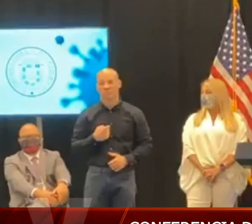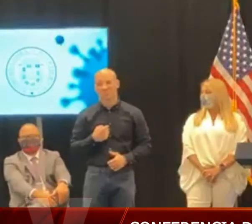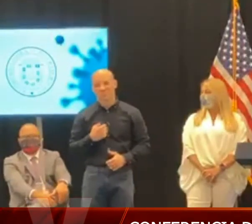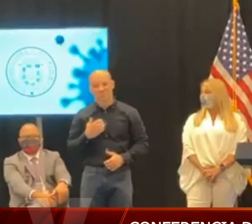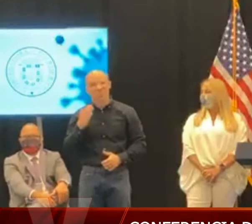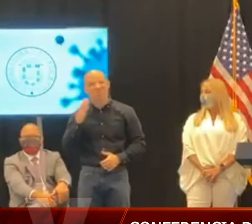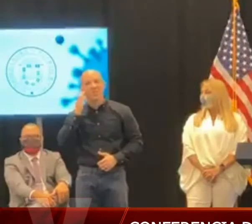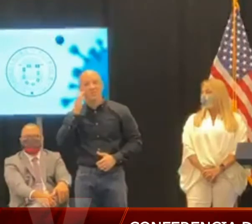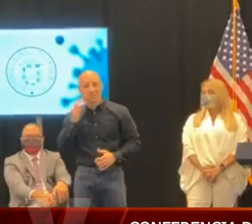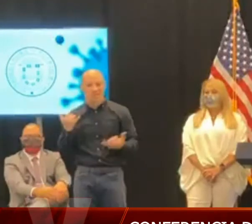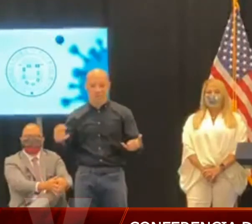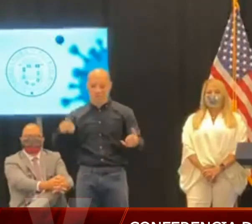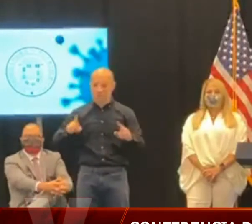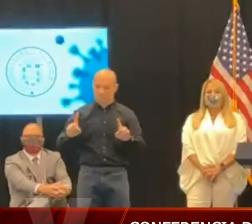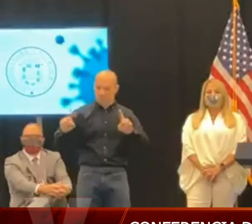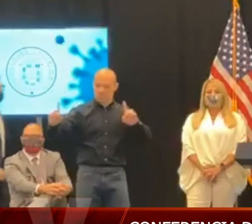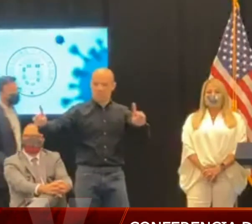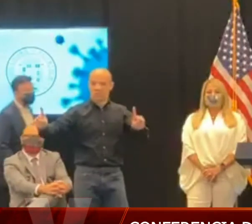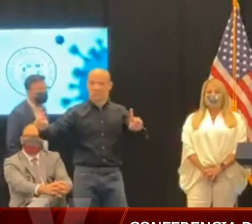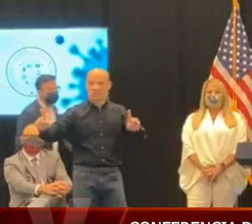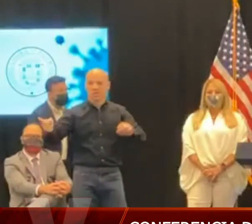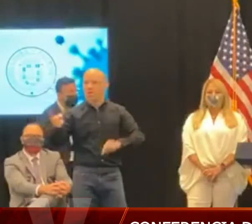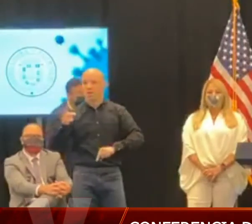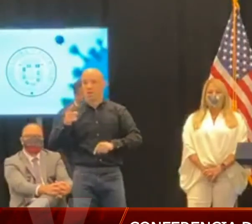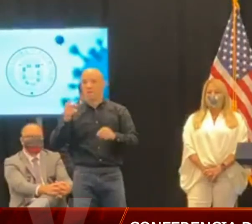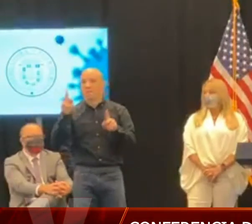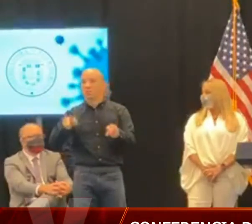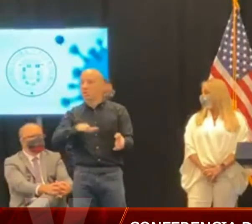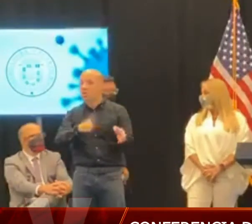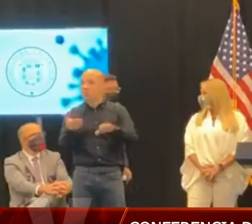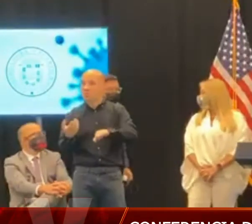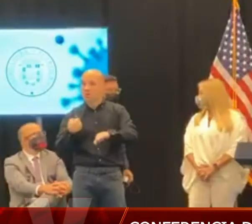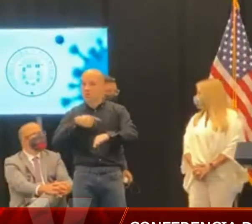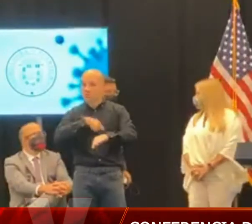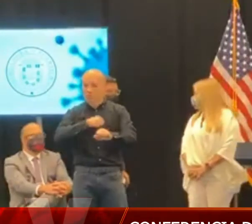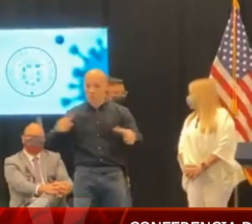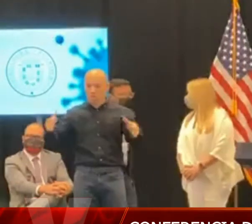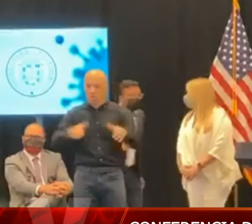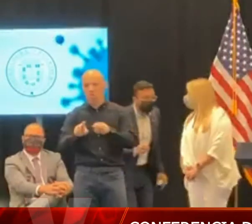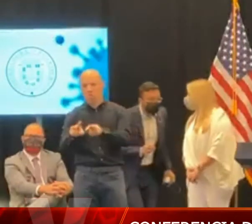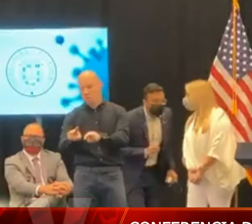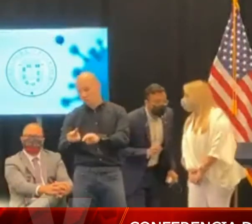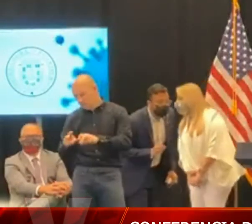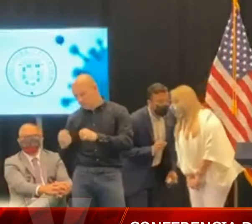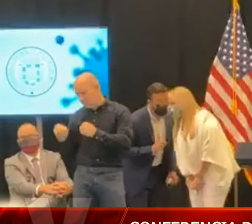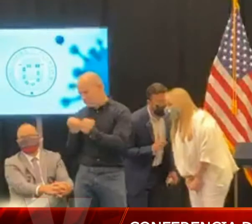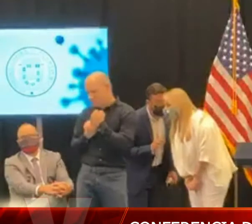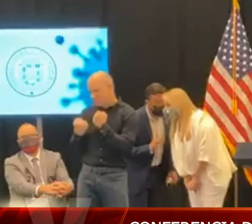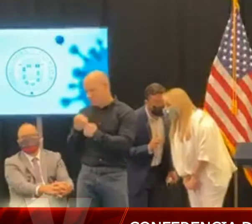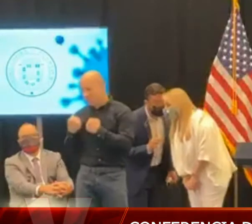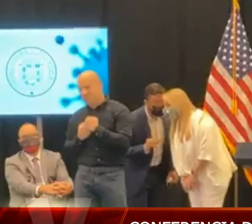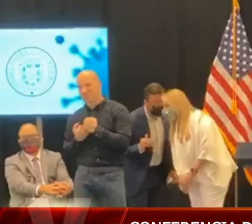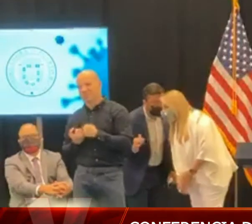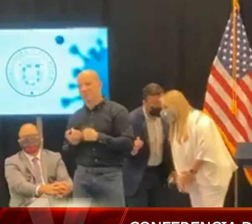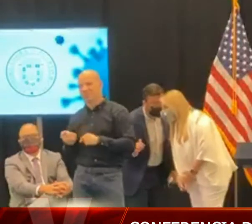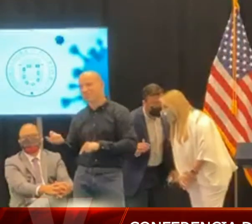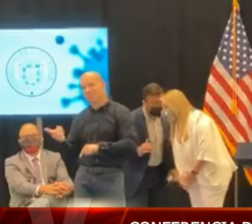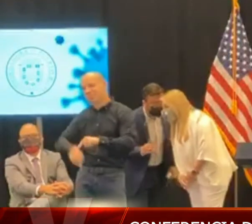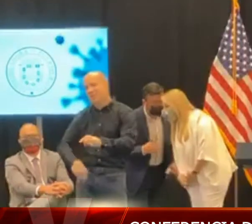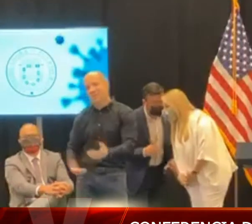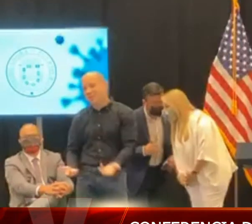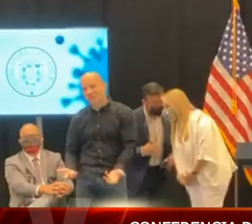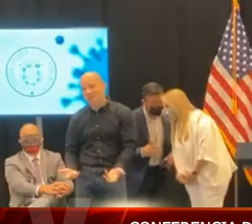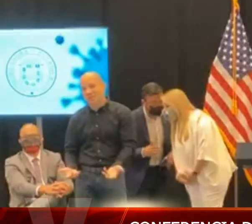un duelo convencional. Esta experiencia me mueve a asegurarle a Puerto Rico